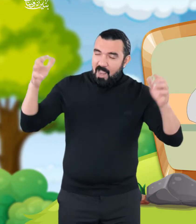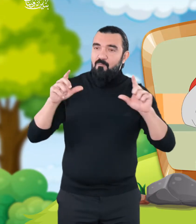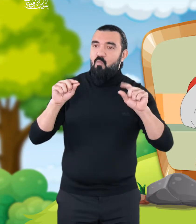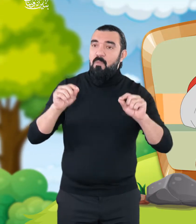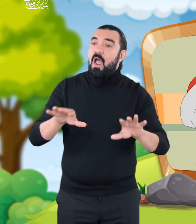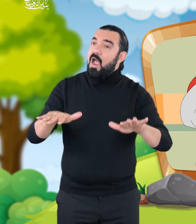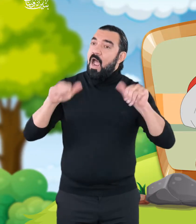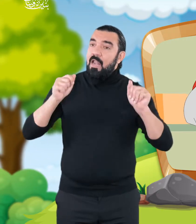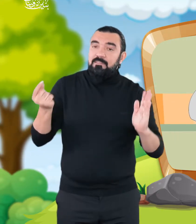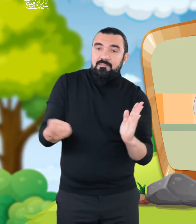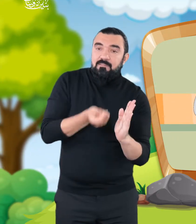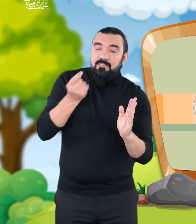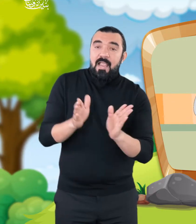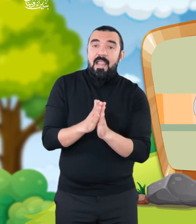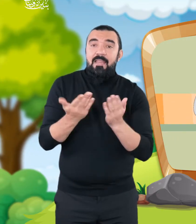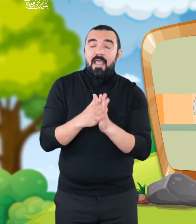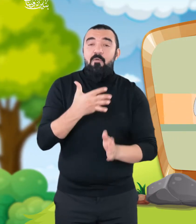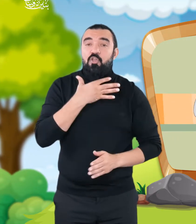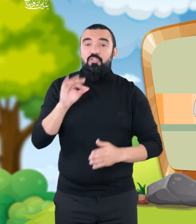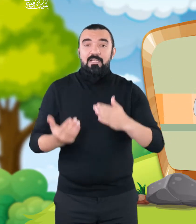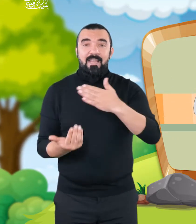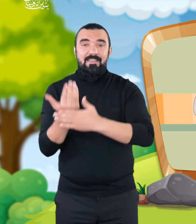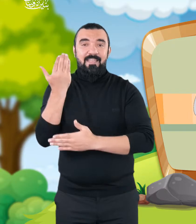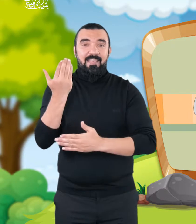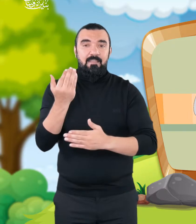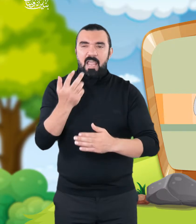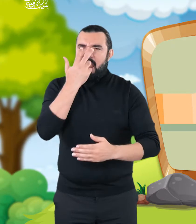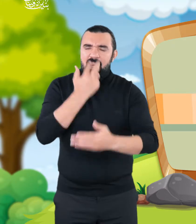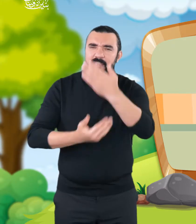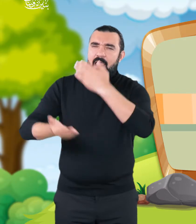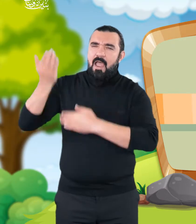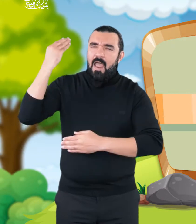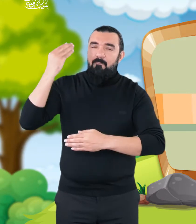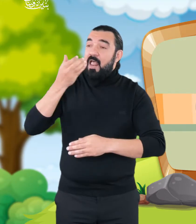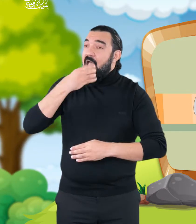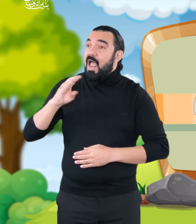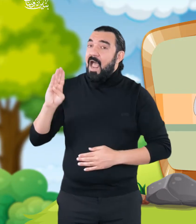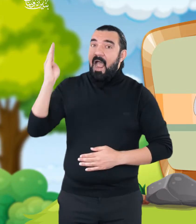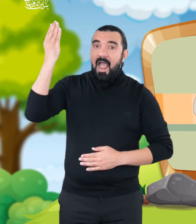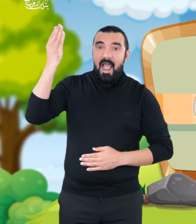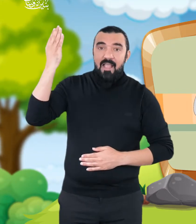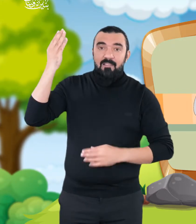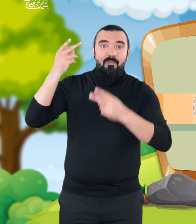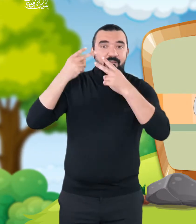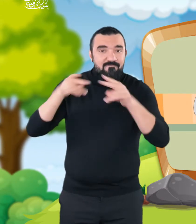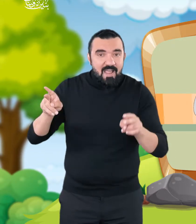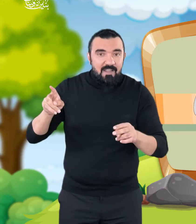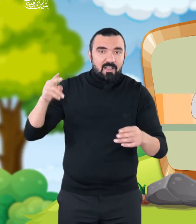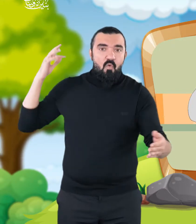كتاب جديد يتناول التاريخ منذ بدء الخليقة وهبوط سيدنا آدم إلى الأرض